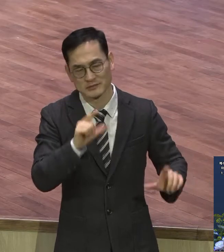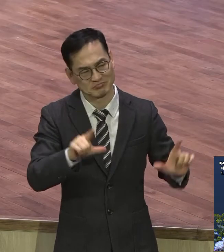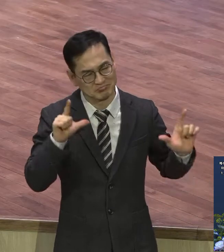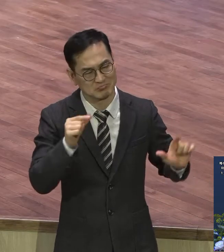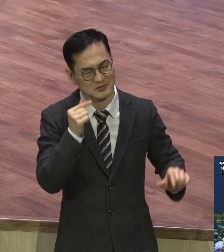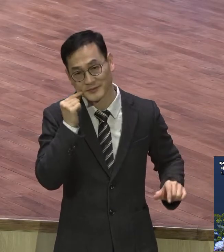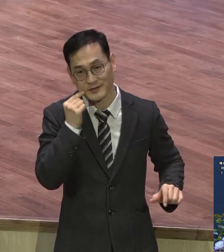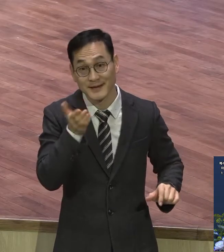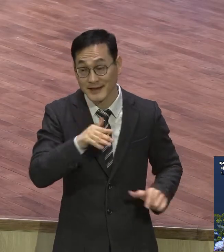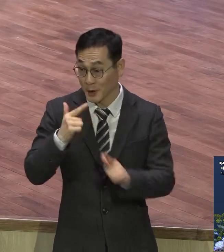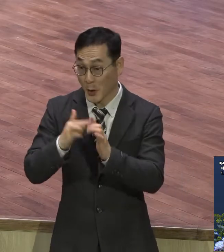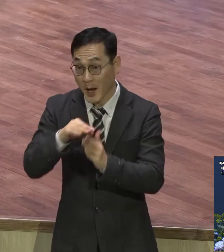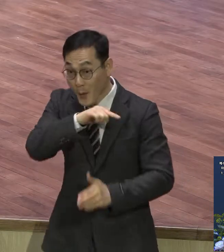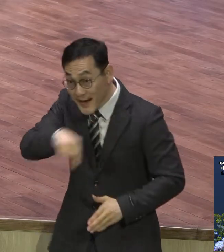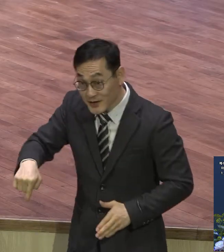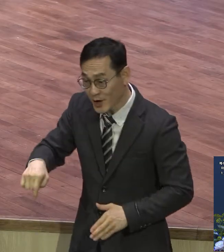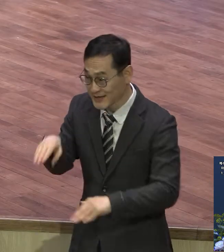봉사하는 사람 온유한 사람이